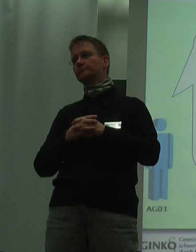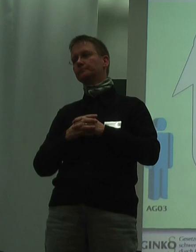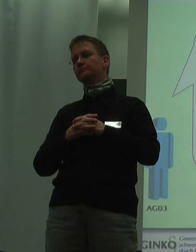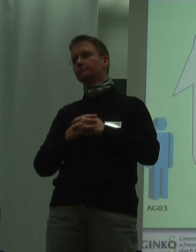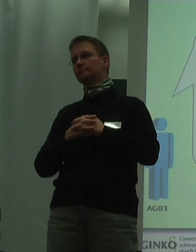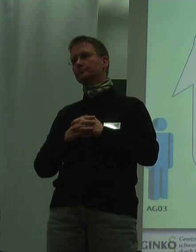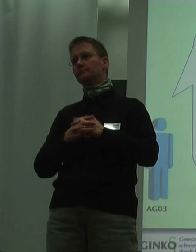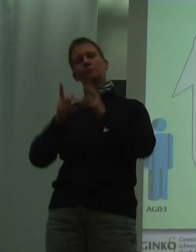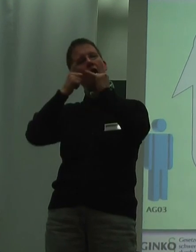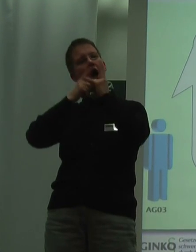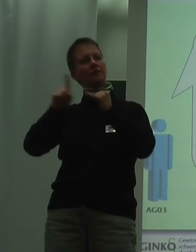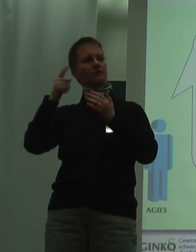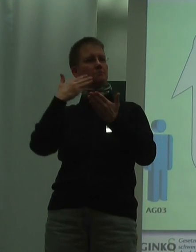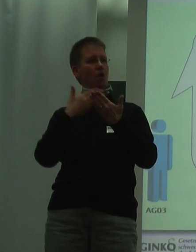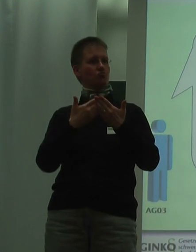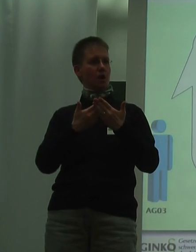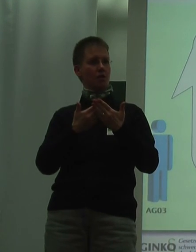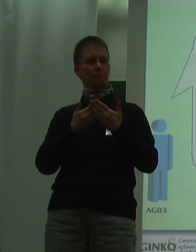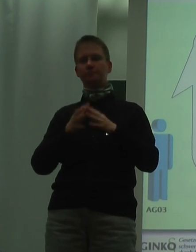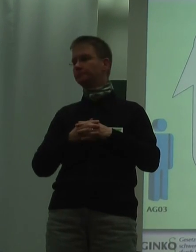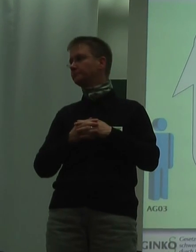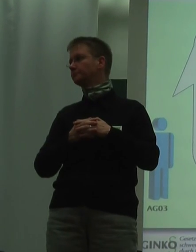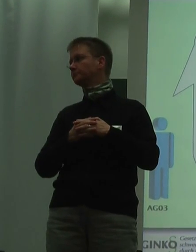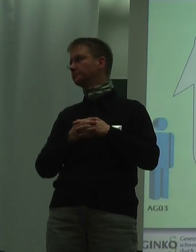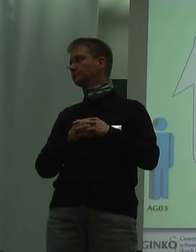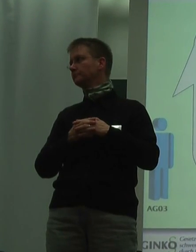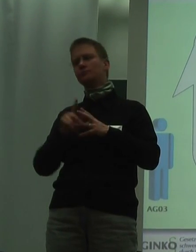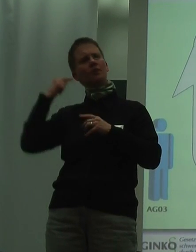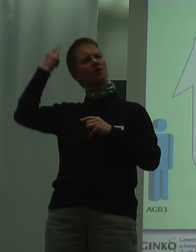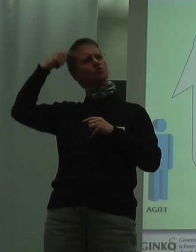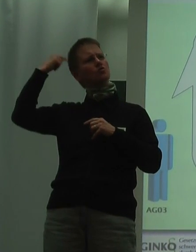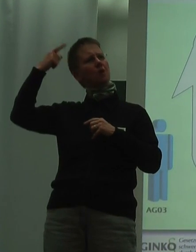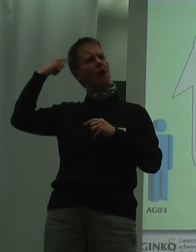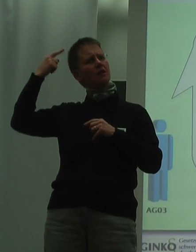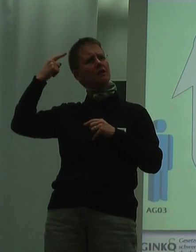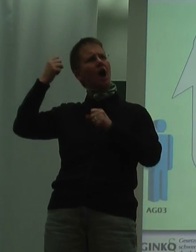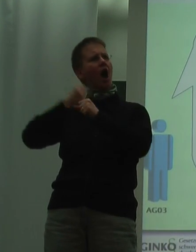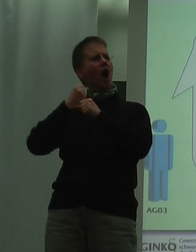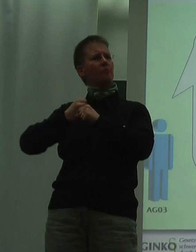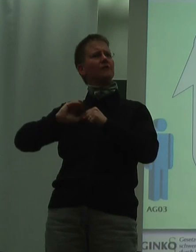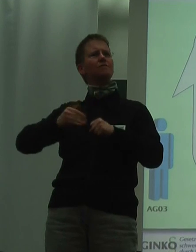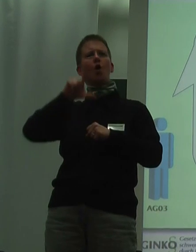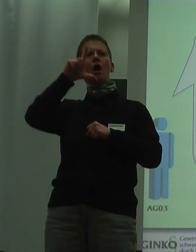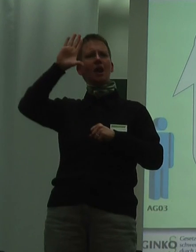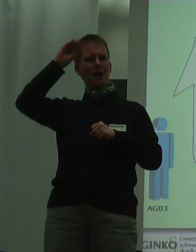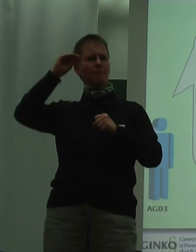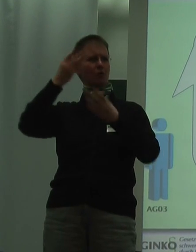Ein anderes Beispiel haben wir hier. Wir haben überlegt, welche Arbeit Frau Lehmann, der Name ist Frau Lehmann, berichten kann,